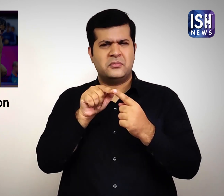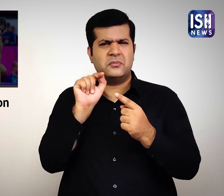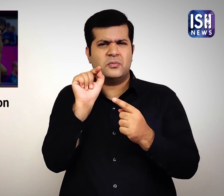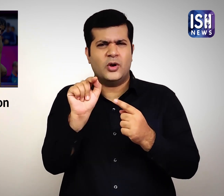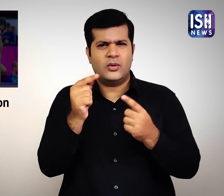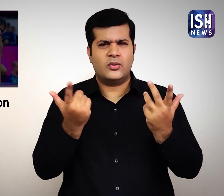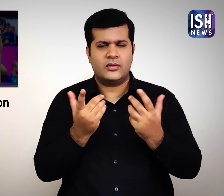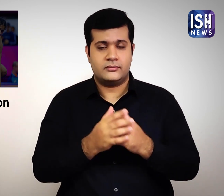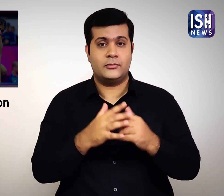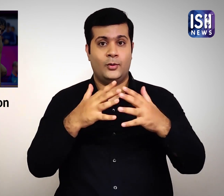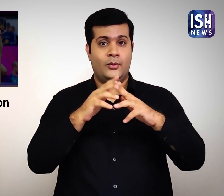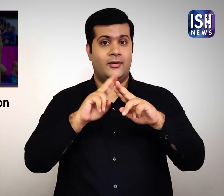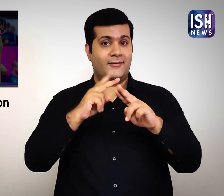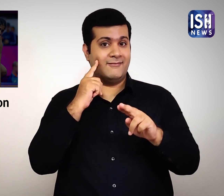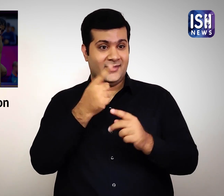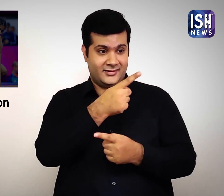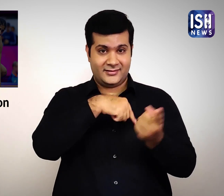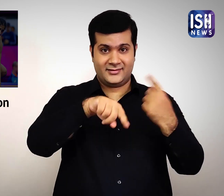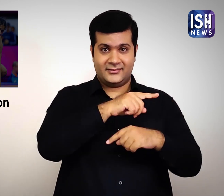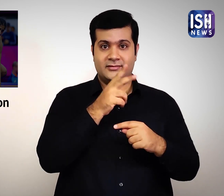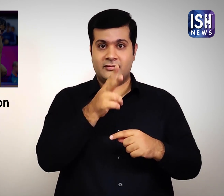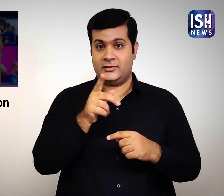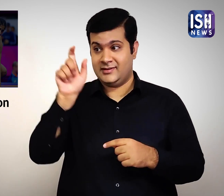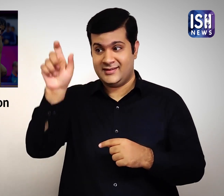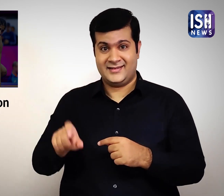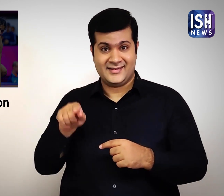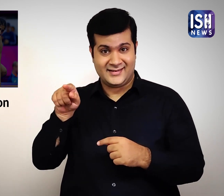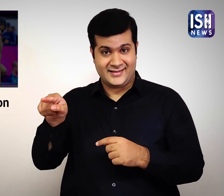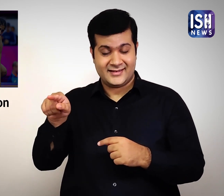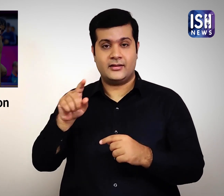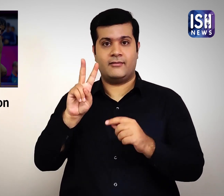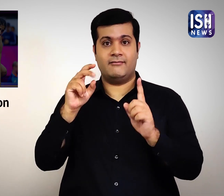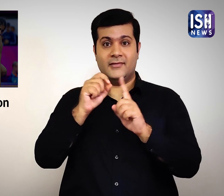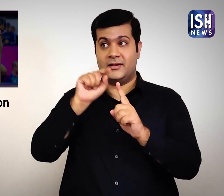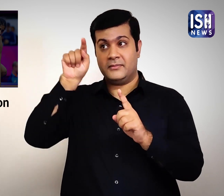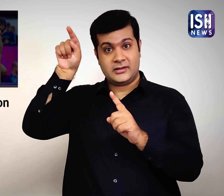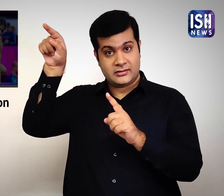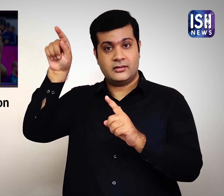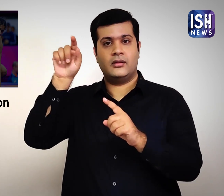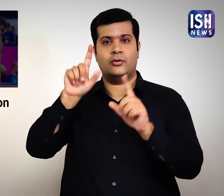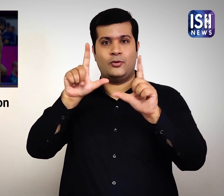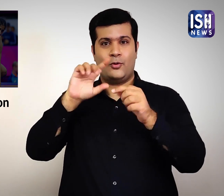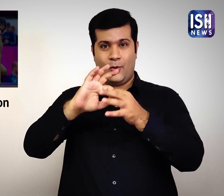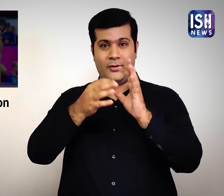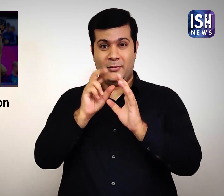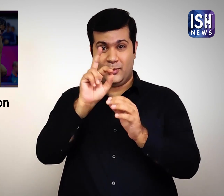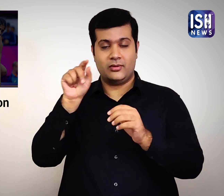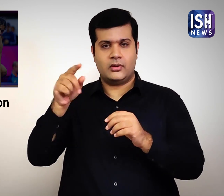WFI ने टोक्यो ओलिम्पिक में तीन माम लो में विनेश की अनुशासन हीनता का हवाला